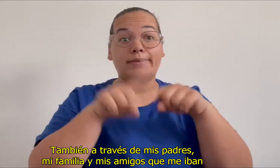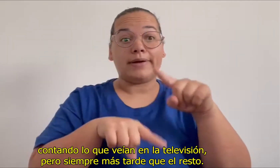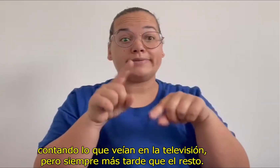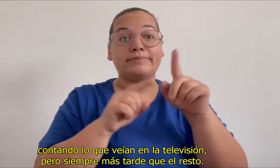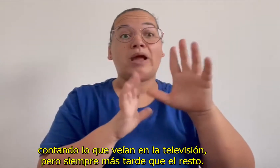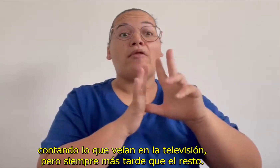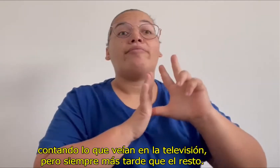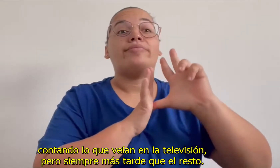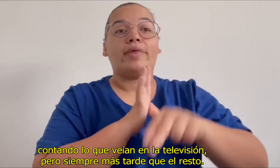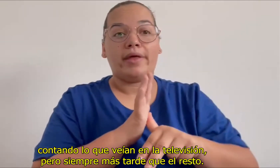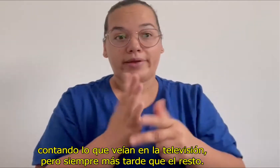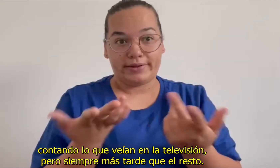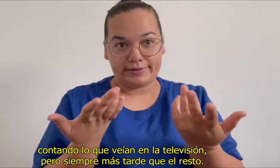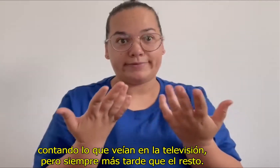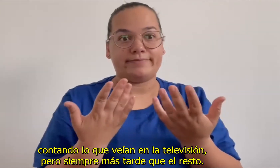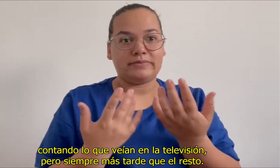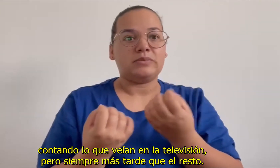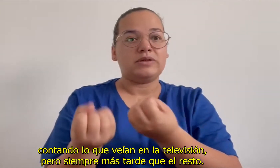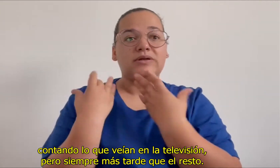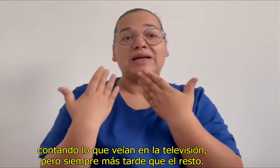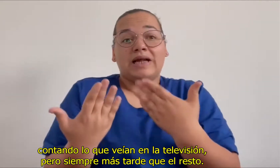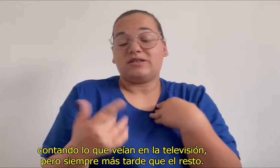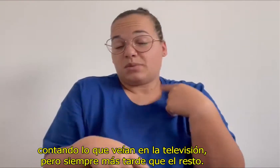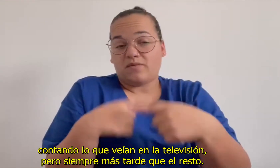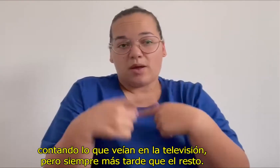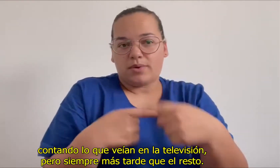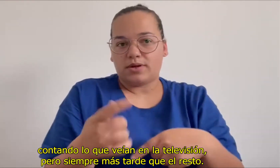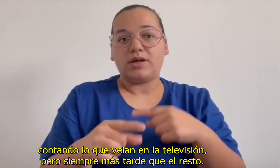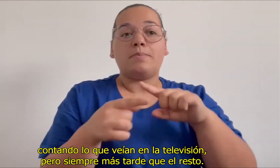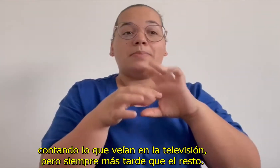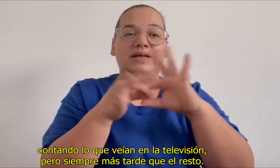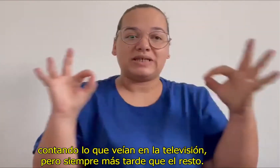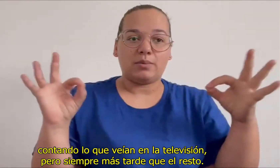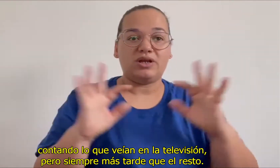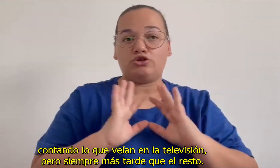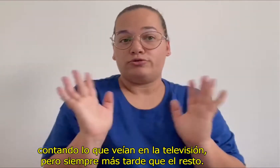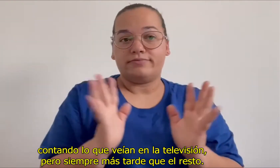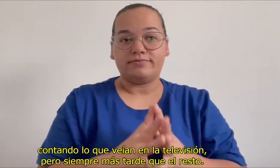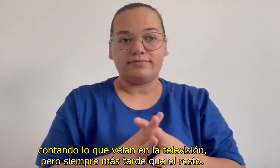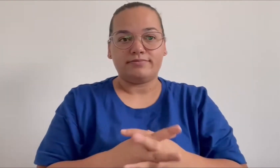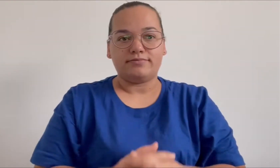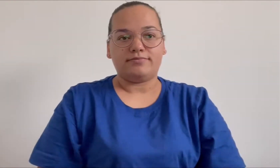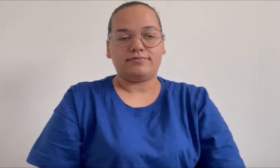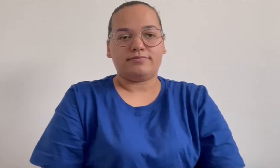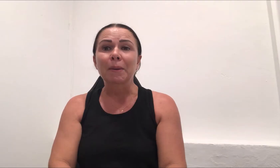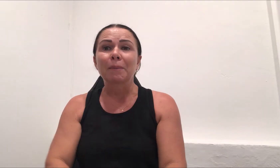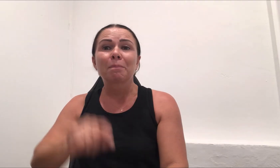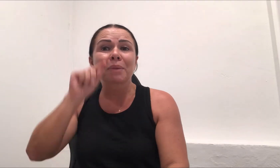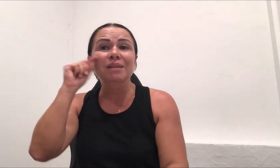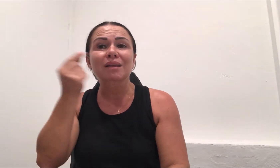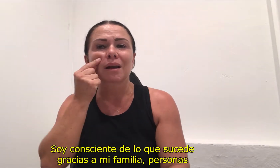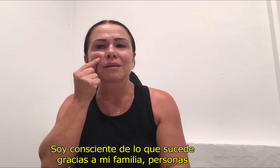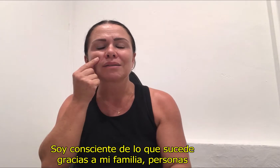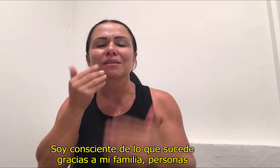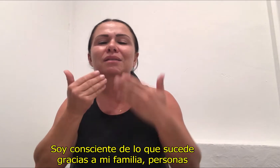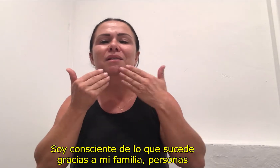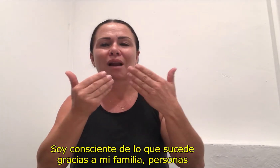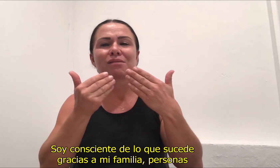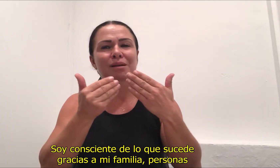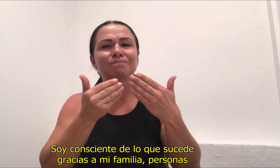contando lo que veían en la televisión, pero siempre más tarde que el resto. Soy consciente de lo que